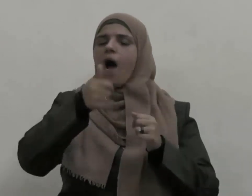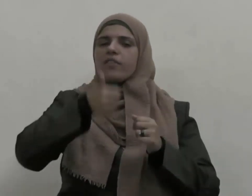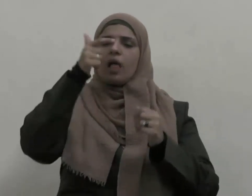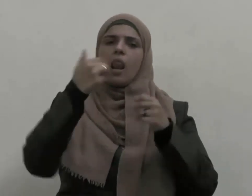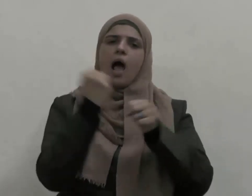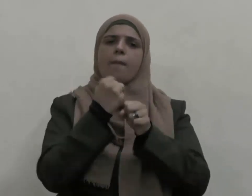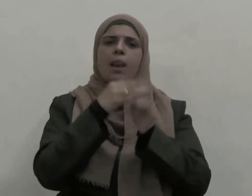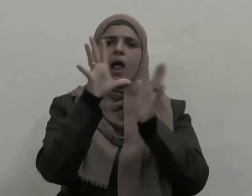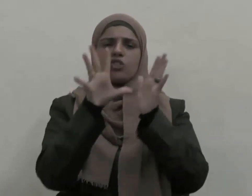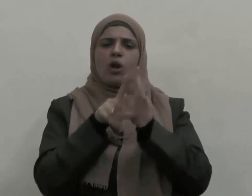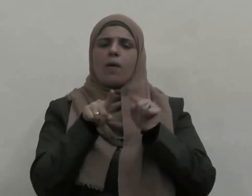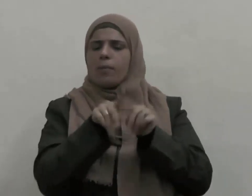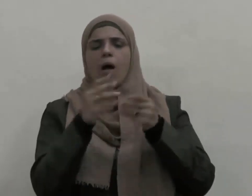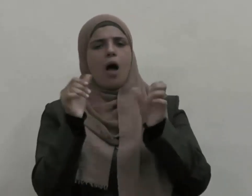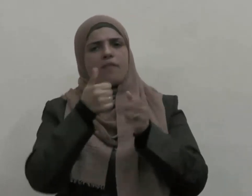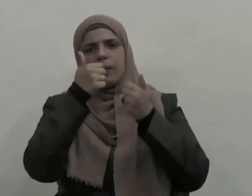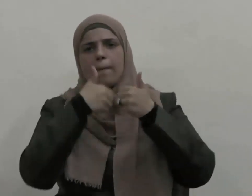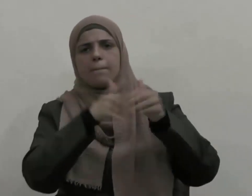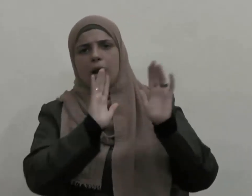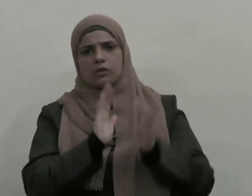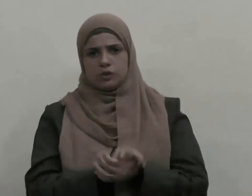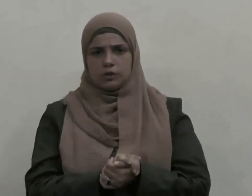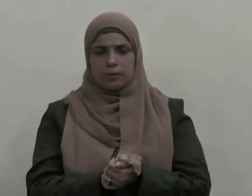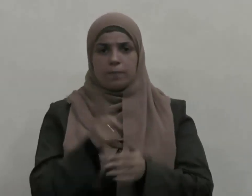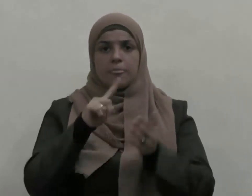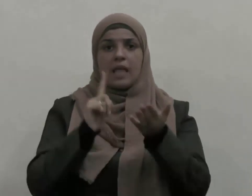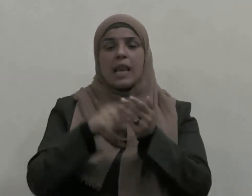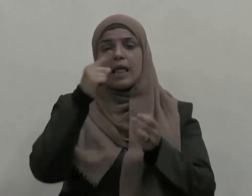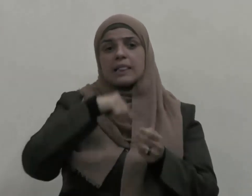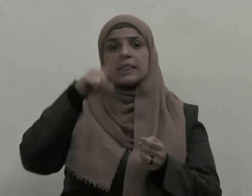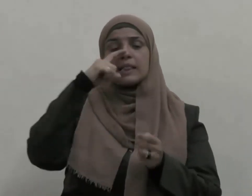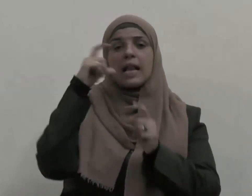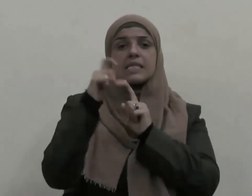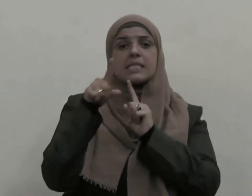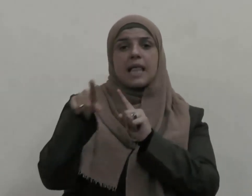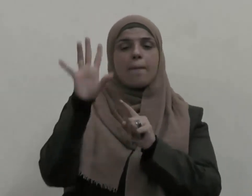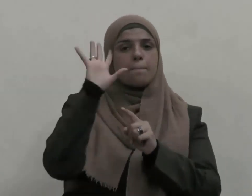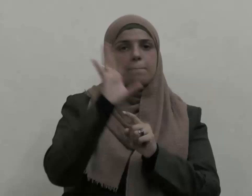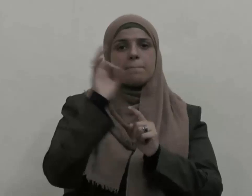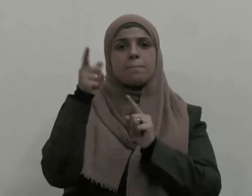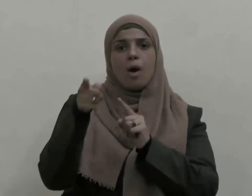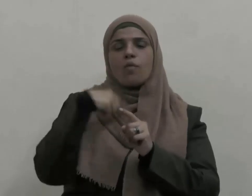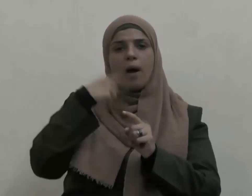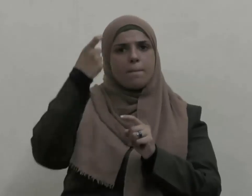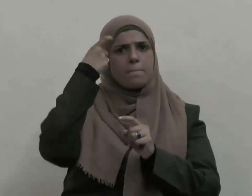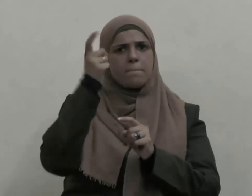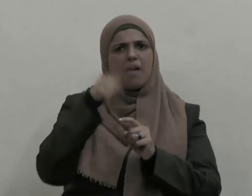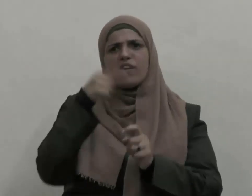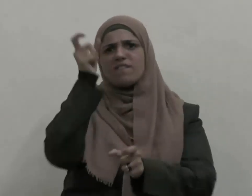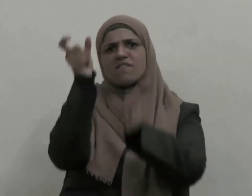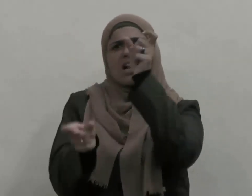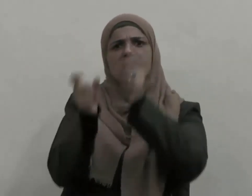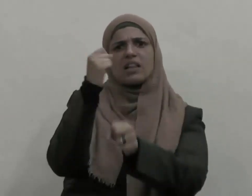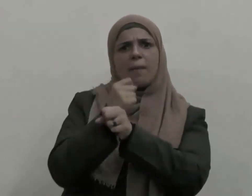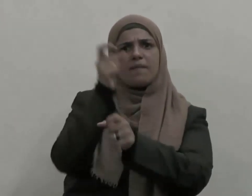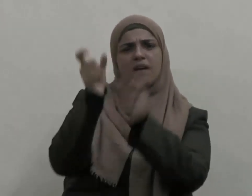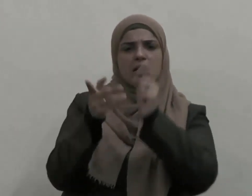إن الدين الإسلامي الحنيف لا يعرف الفردية أو الأنانية أو